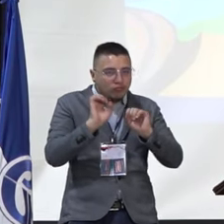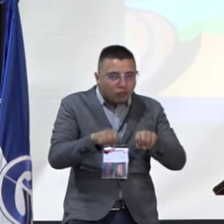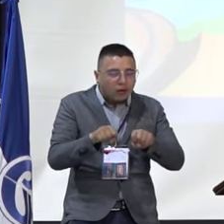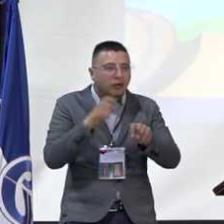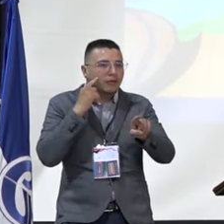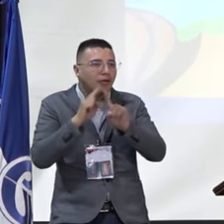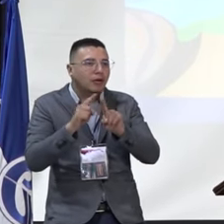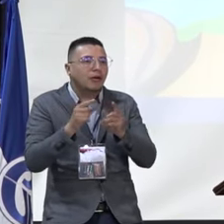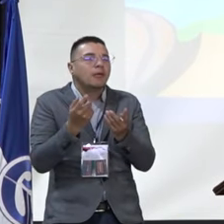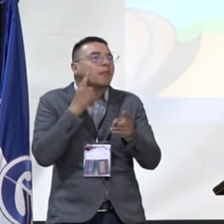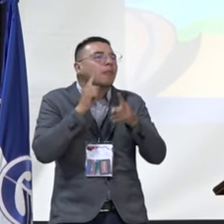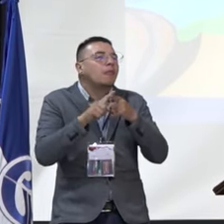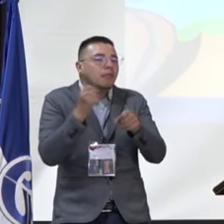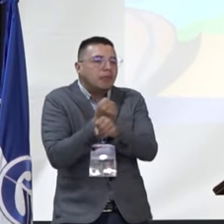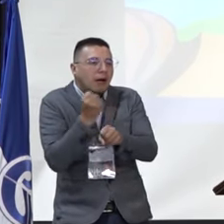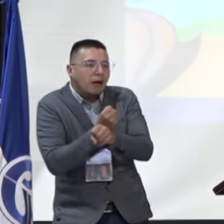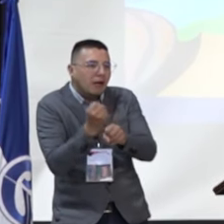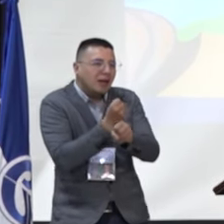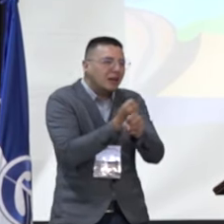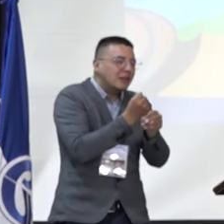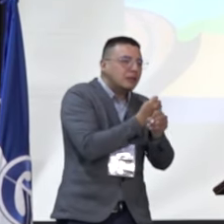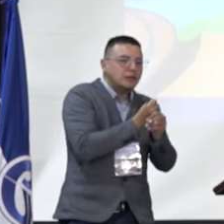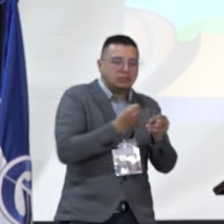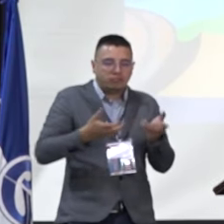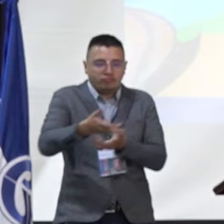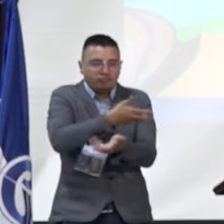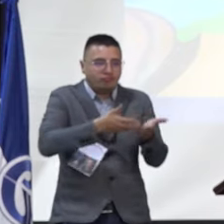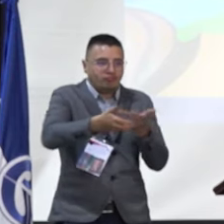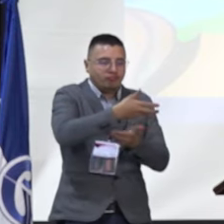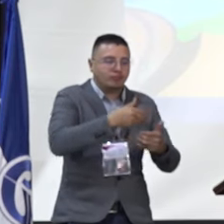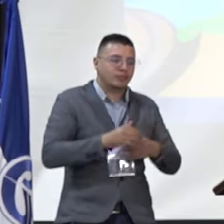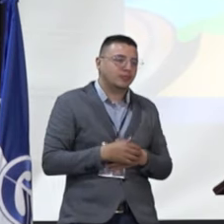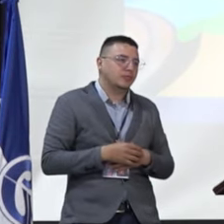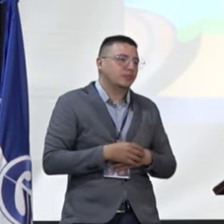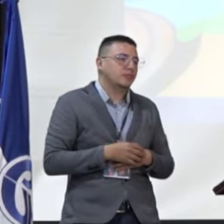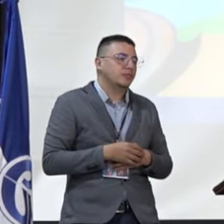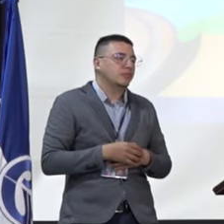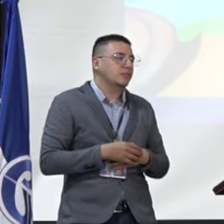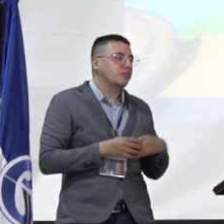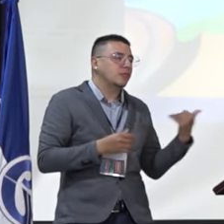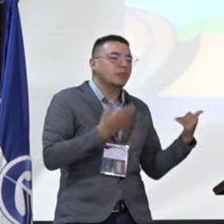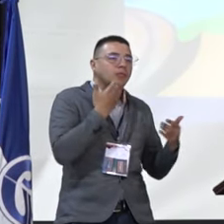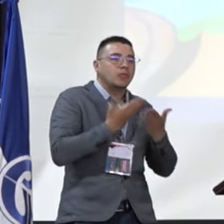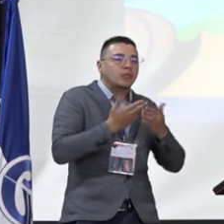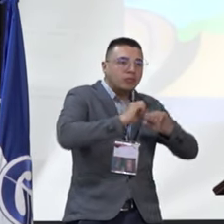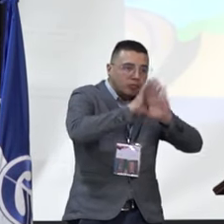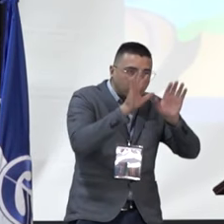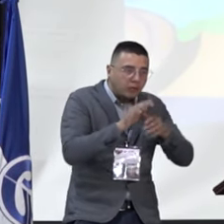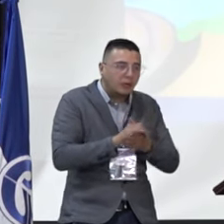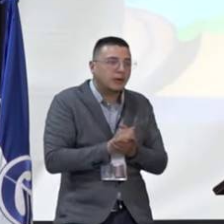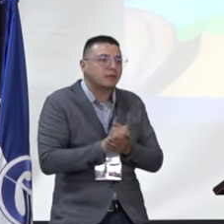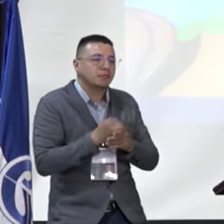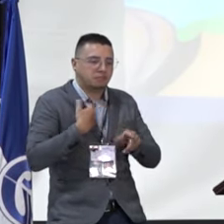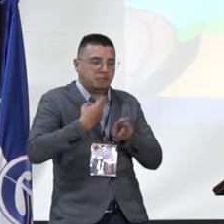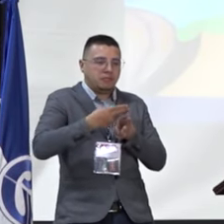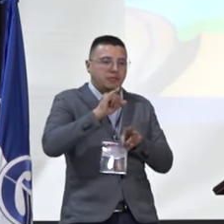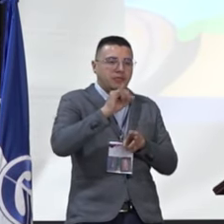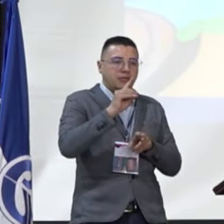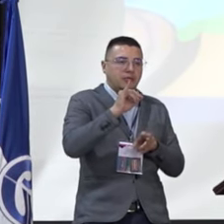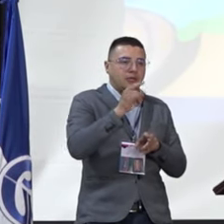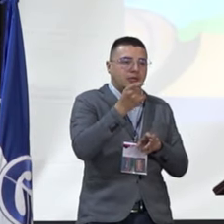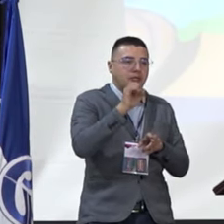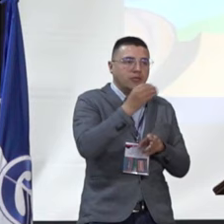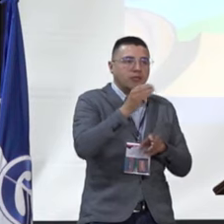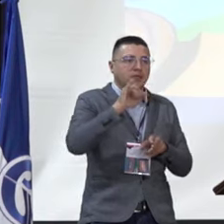lugar claro, pues, para poder trabajar y construir país. Buenos días. Mi nombre es Diego Infante.